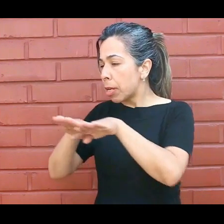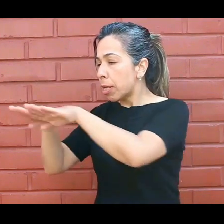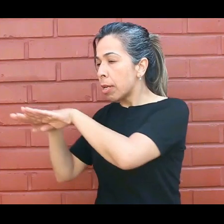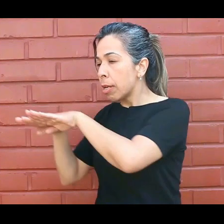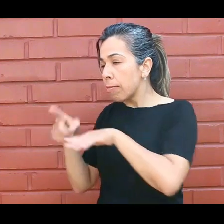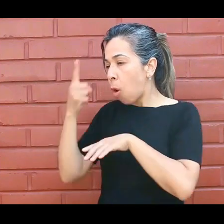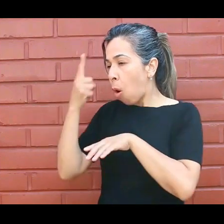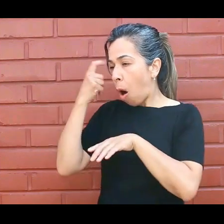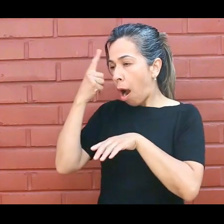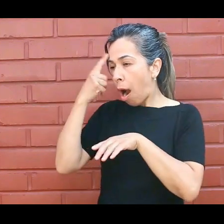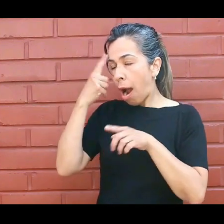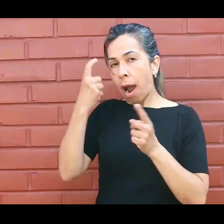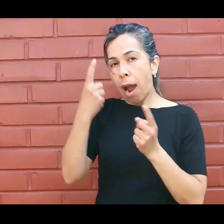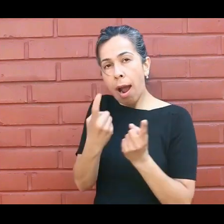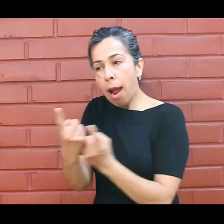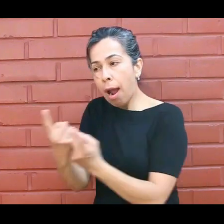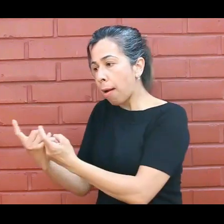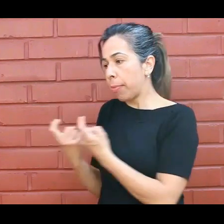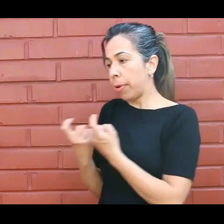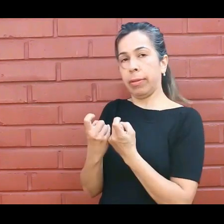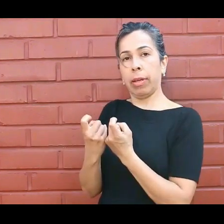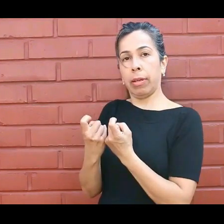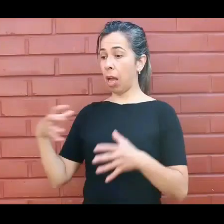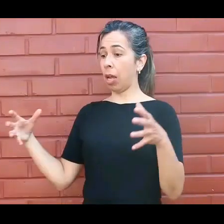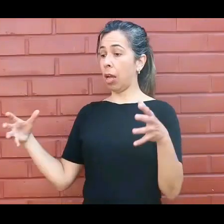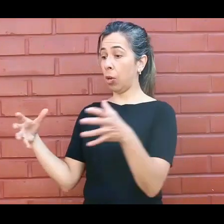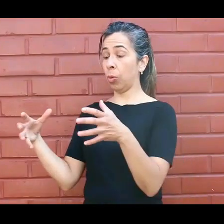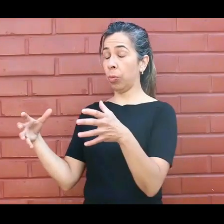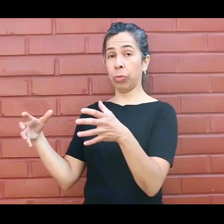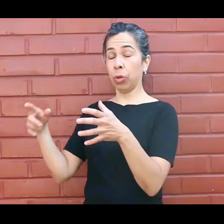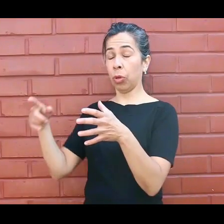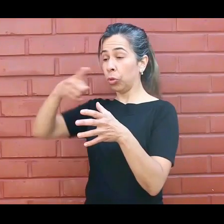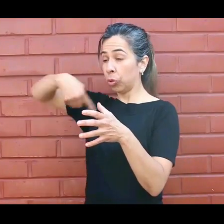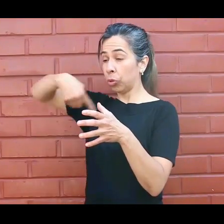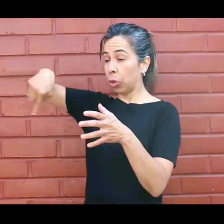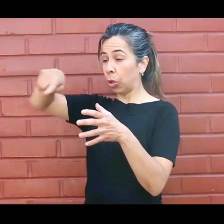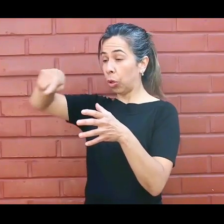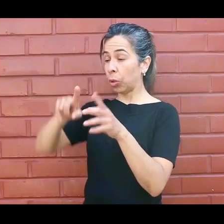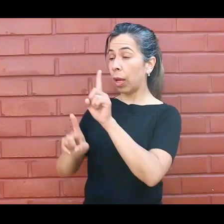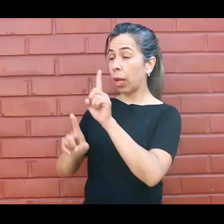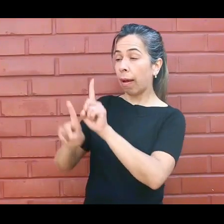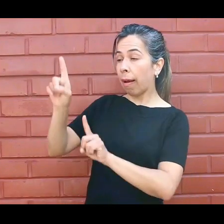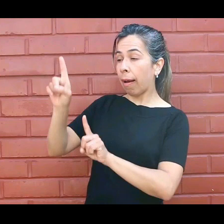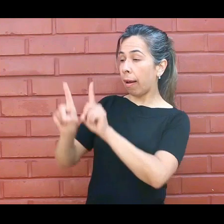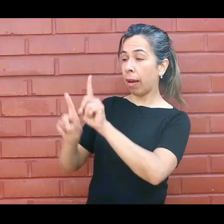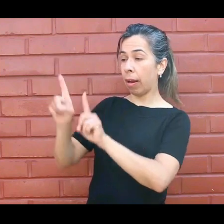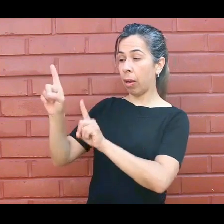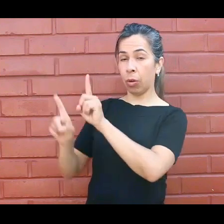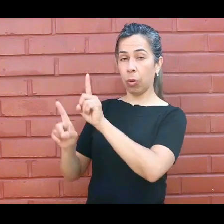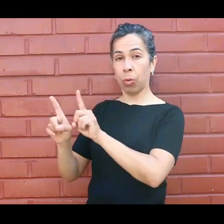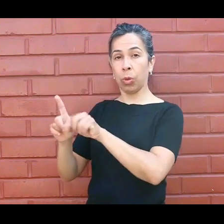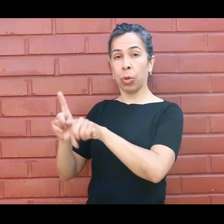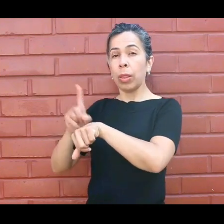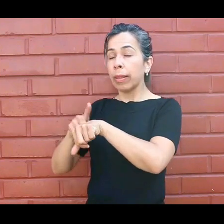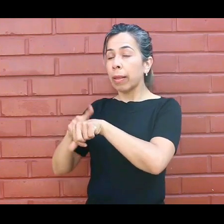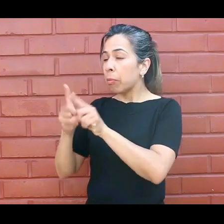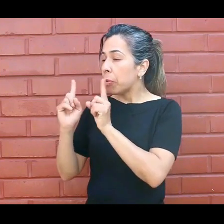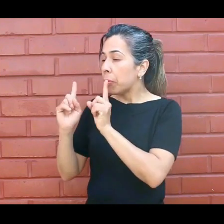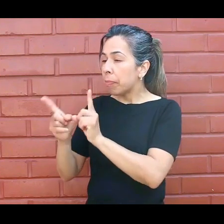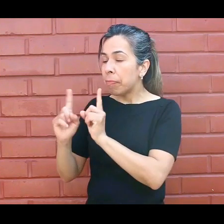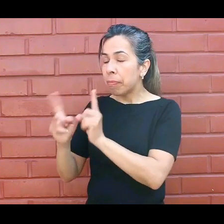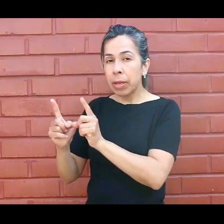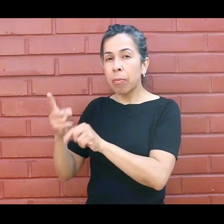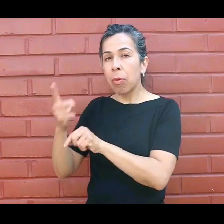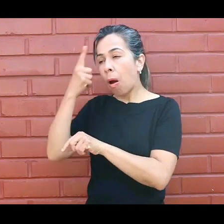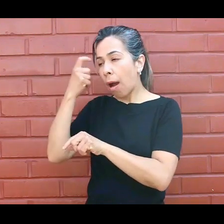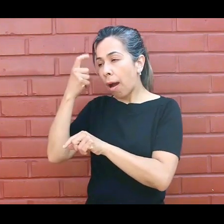la idea de que todos aprenden de la misma manera y al mismo tiempo y que quienes no lo